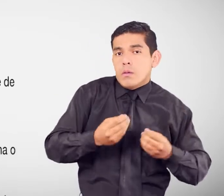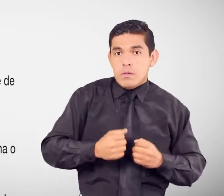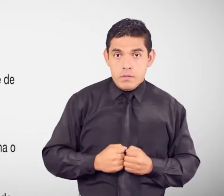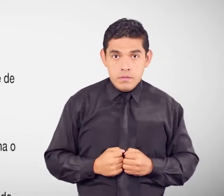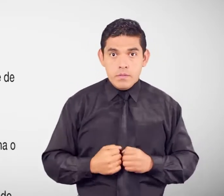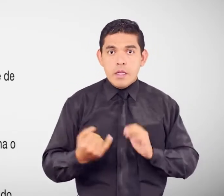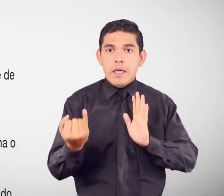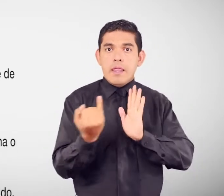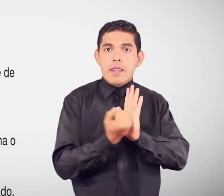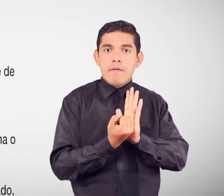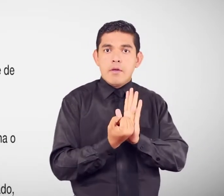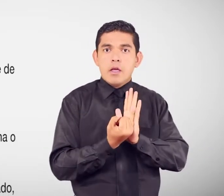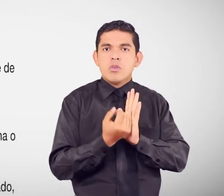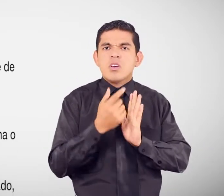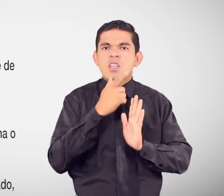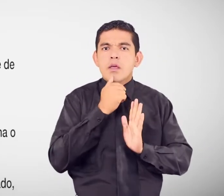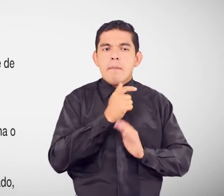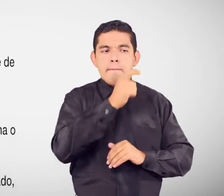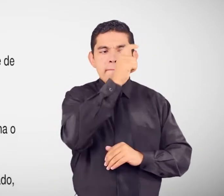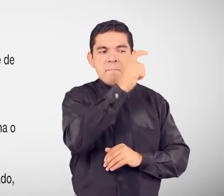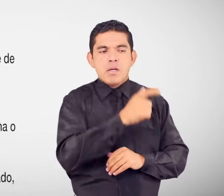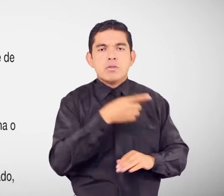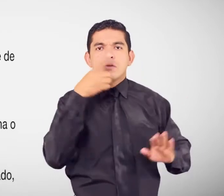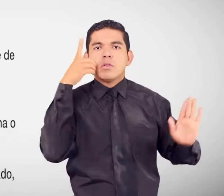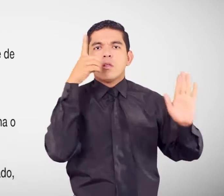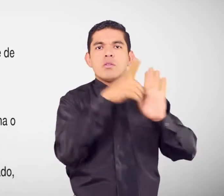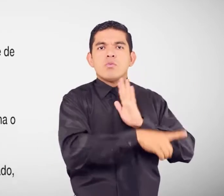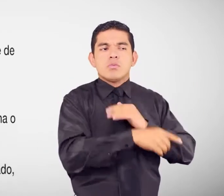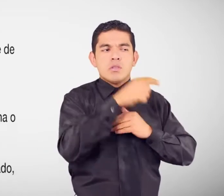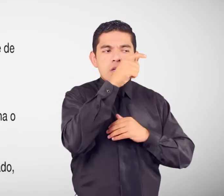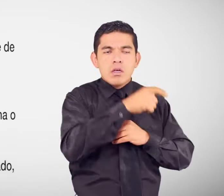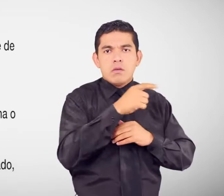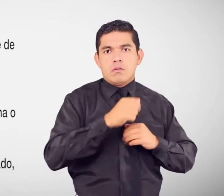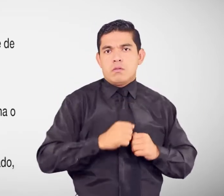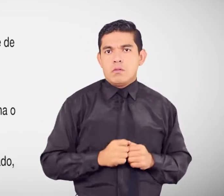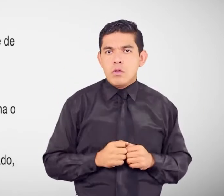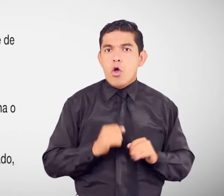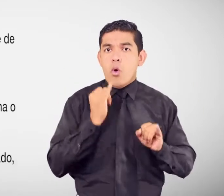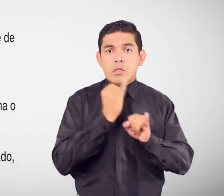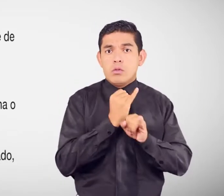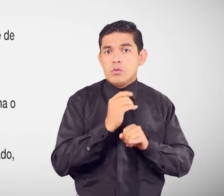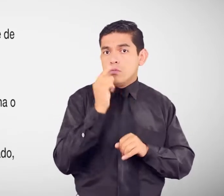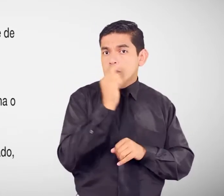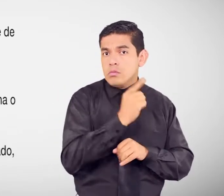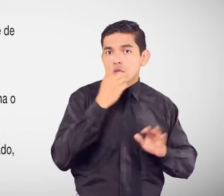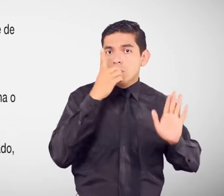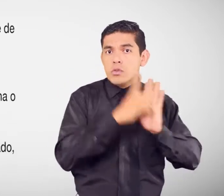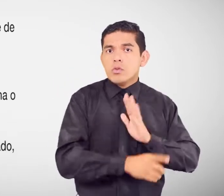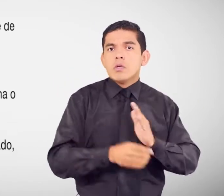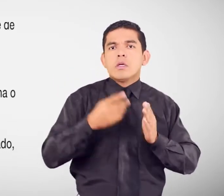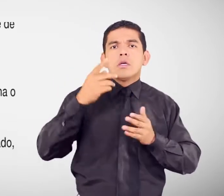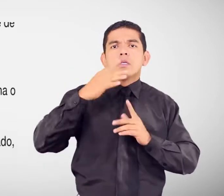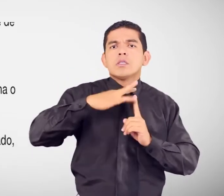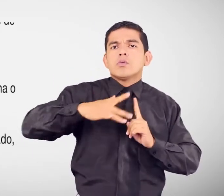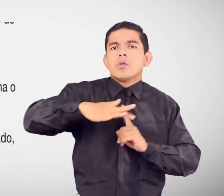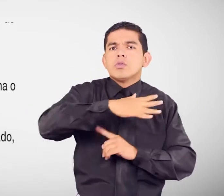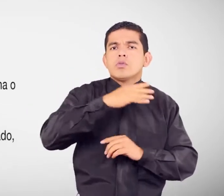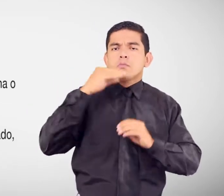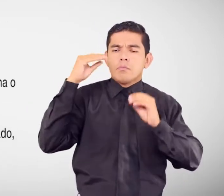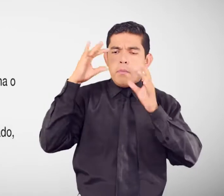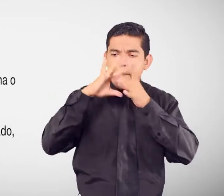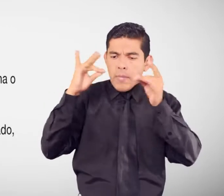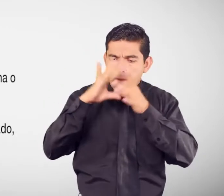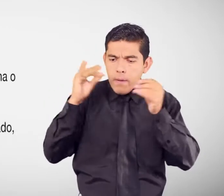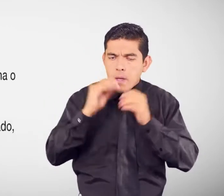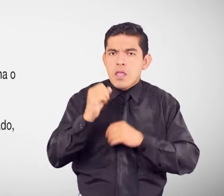identificación detallada de la persona o institución denunciada, las circunstancias del hecho denunciado con indicación del